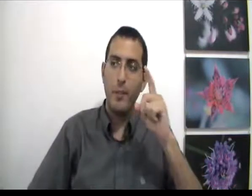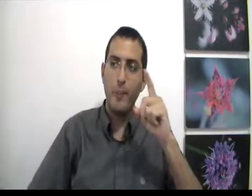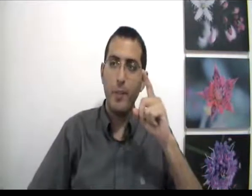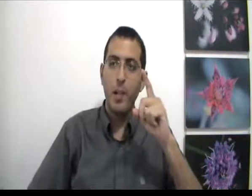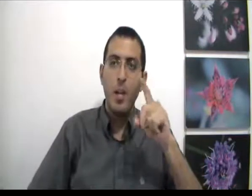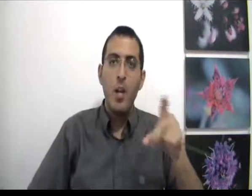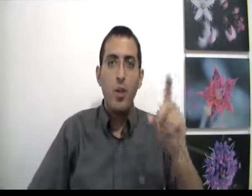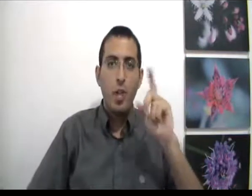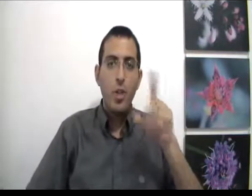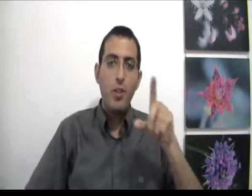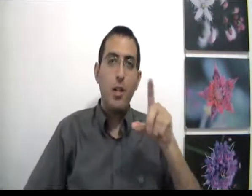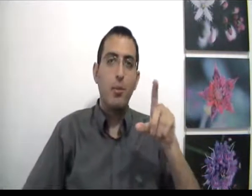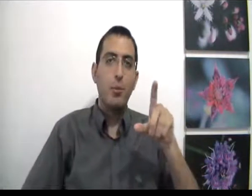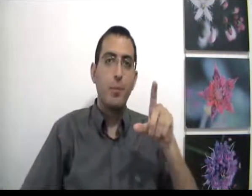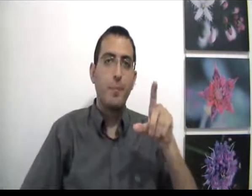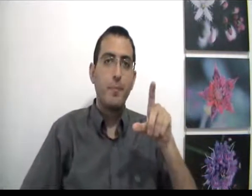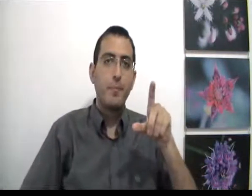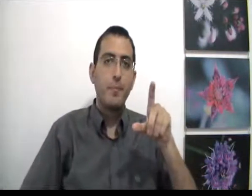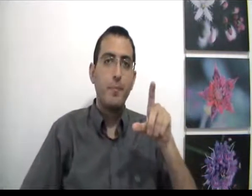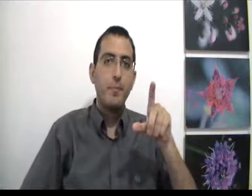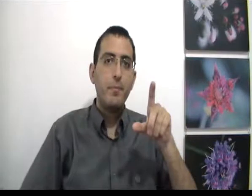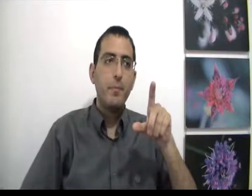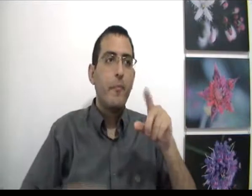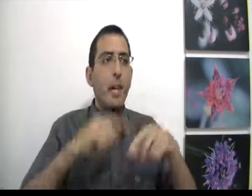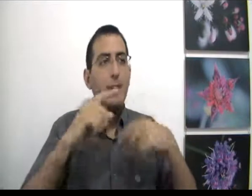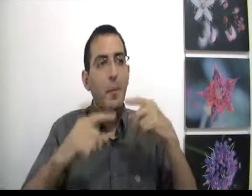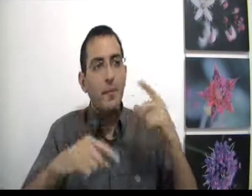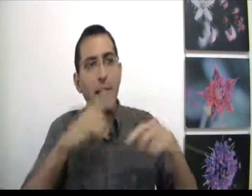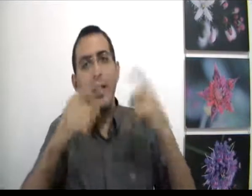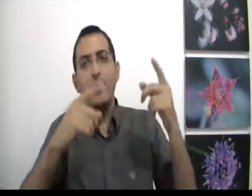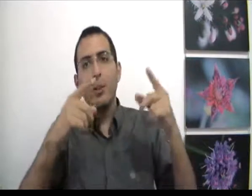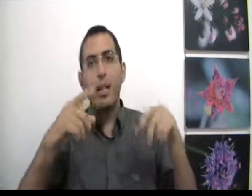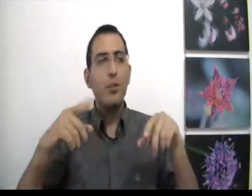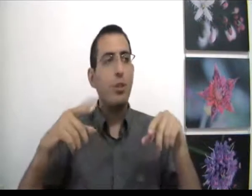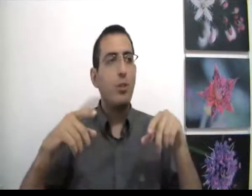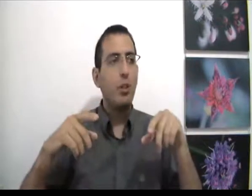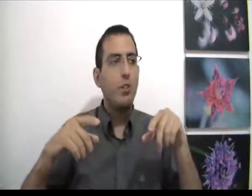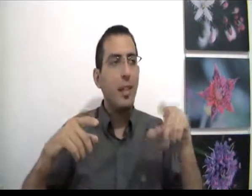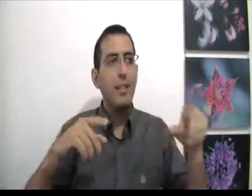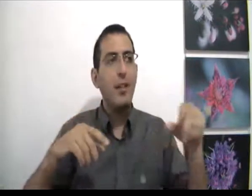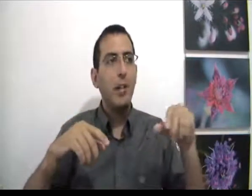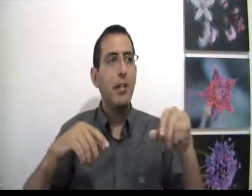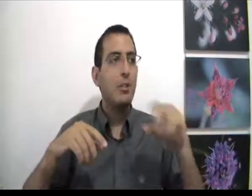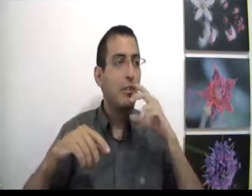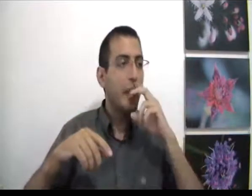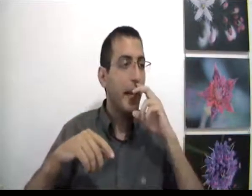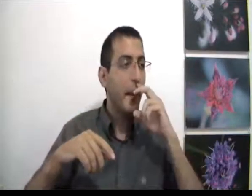שכשיש לך אותו אתה מפסיק לרצות להרגיש יותר טוב עדיין לא ידעת לסוף הדרך